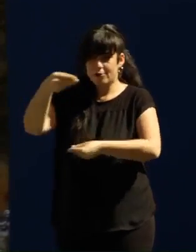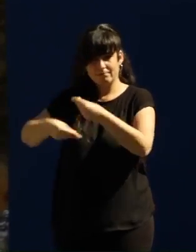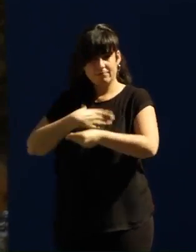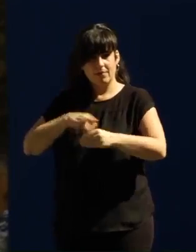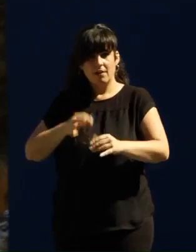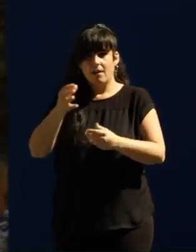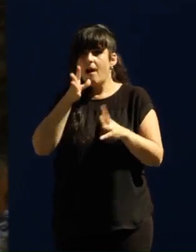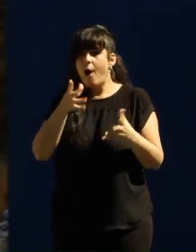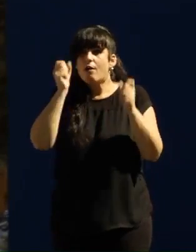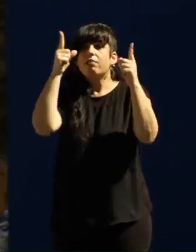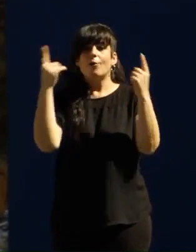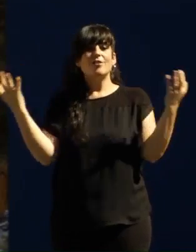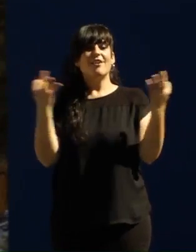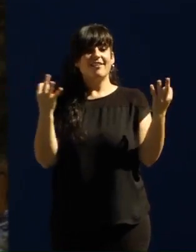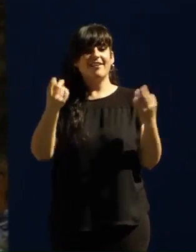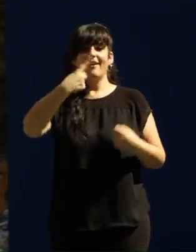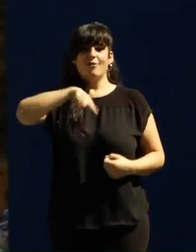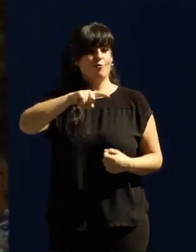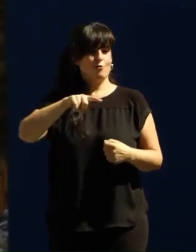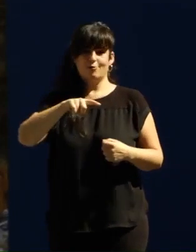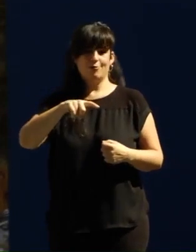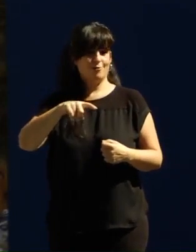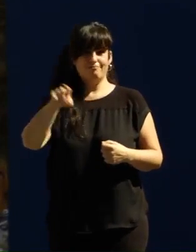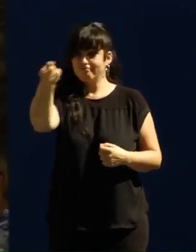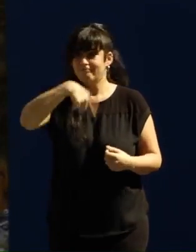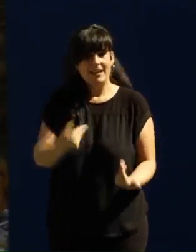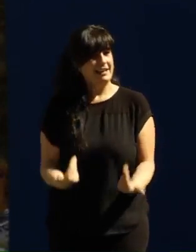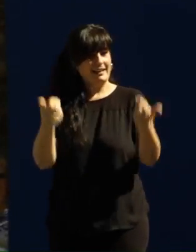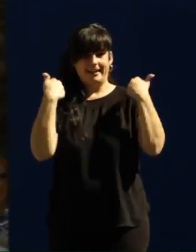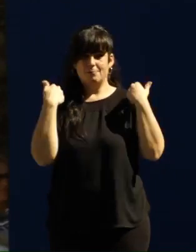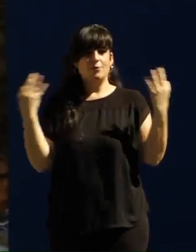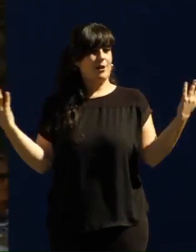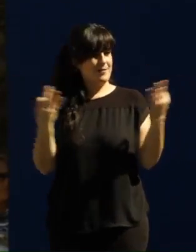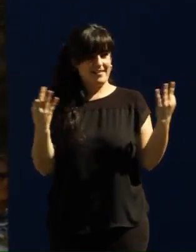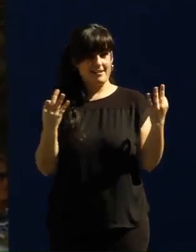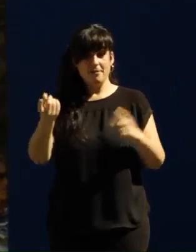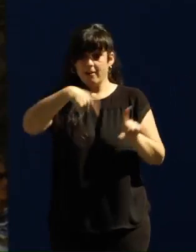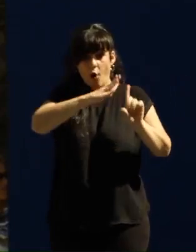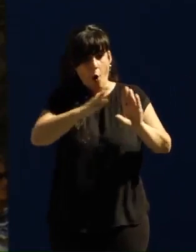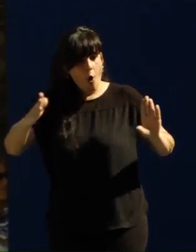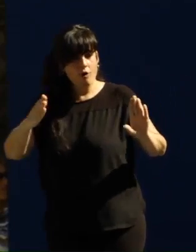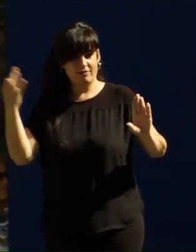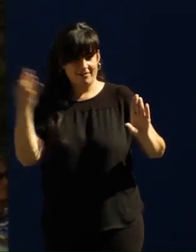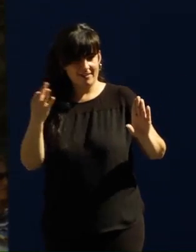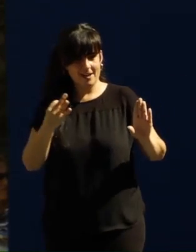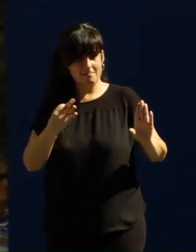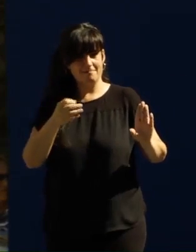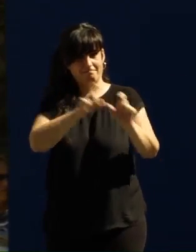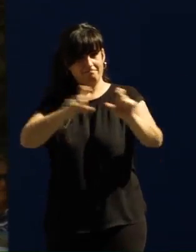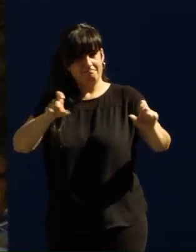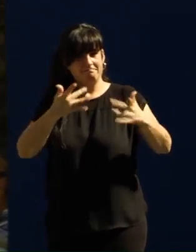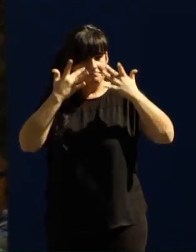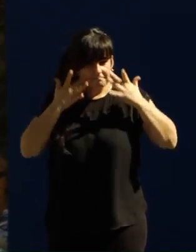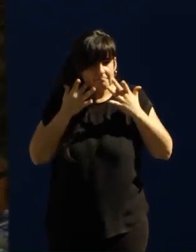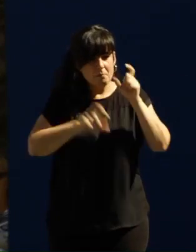cuenta que esto solo sale adelante si lo hacemos nosotros. Solo se pone orden si le pone orden la gente decente y la gente trabajadora.